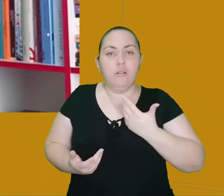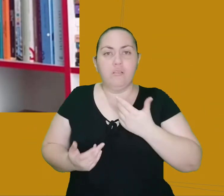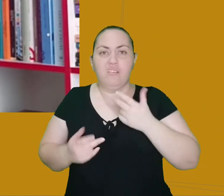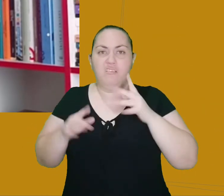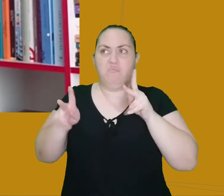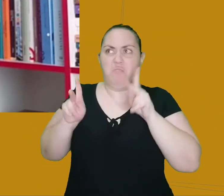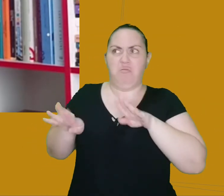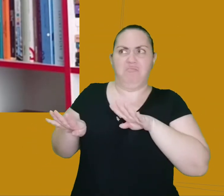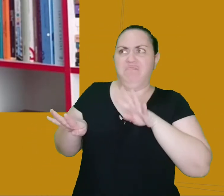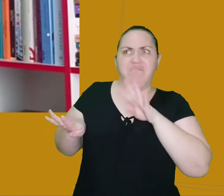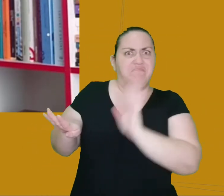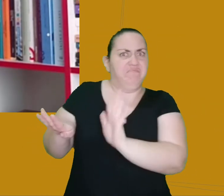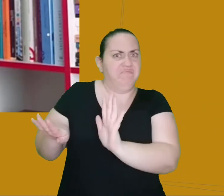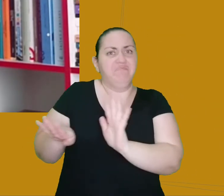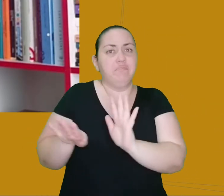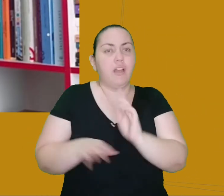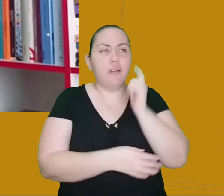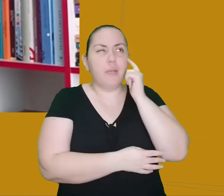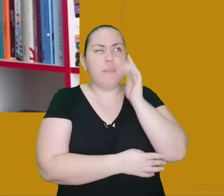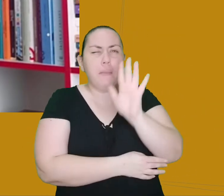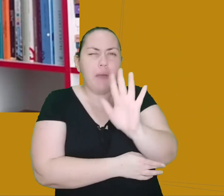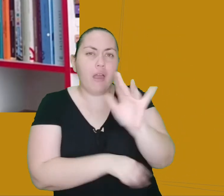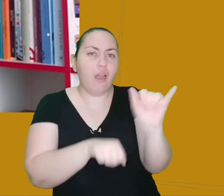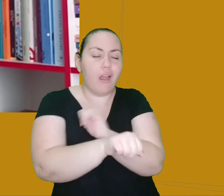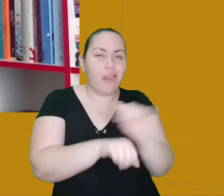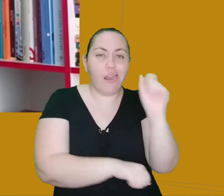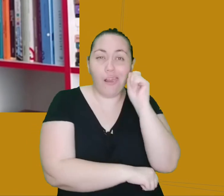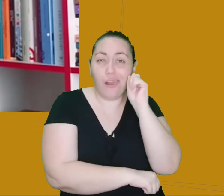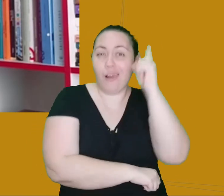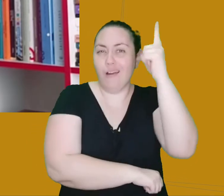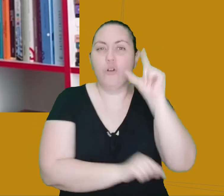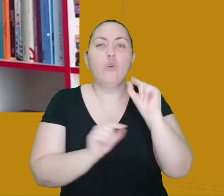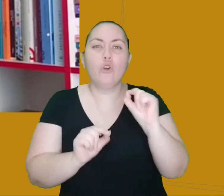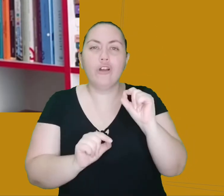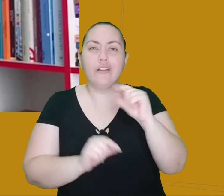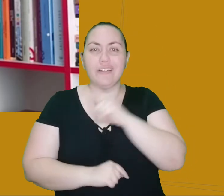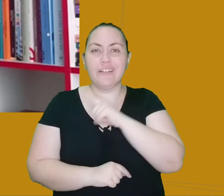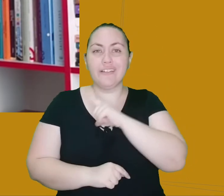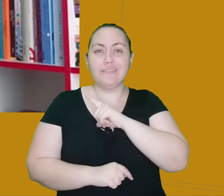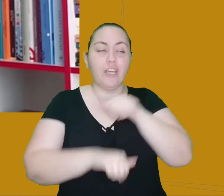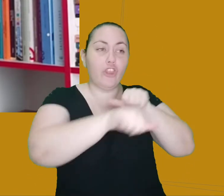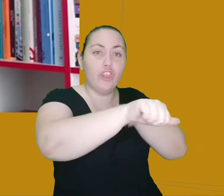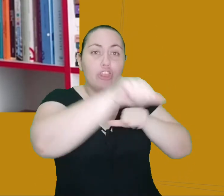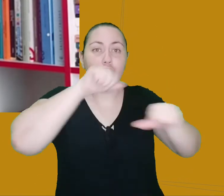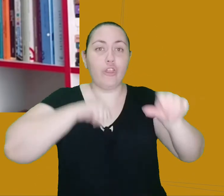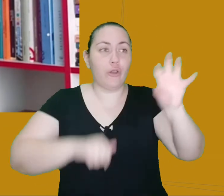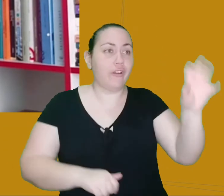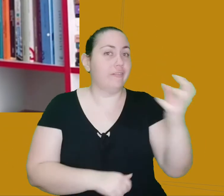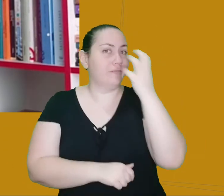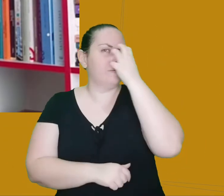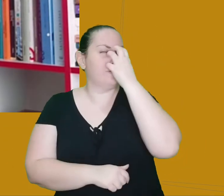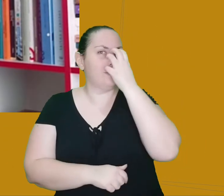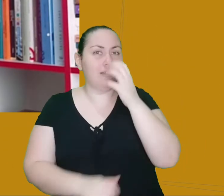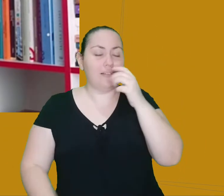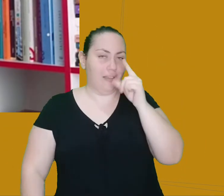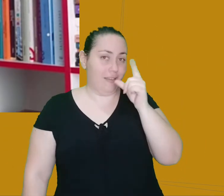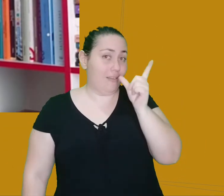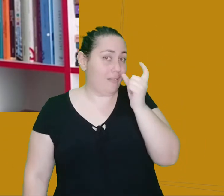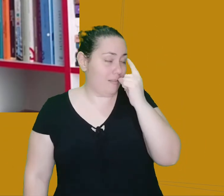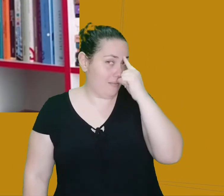pensa, bom, vamos tentar uma solução. E ele inventa o nariz metafísico, um transplante do nariz metafísico, que nada mais é do que